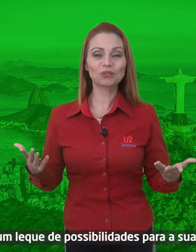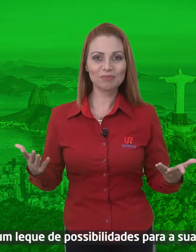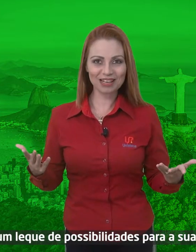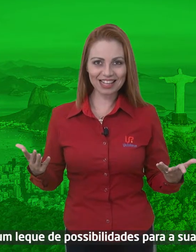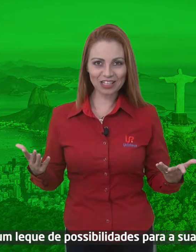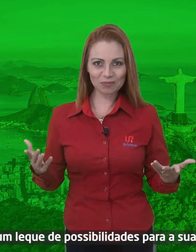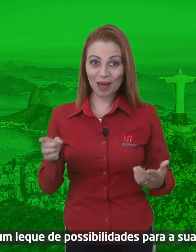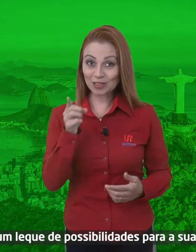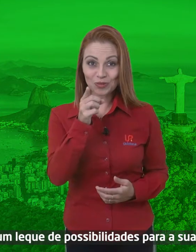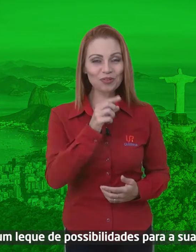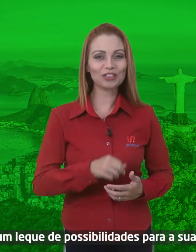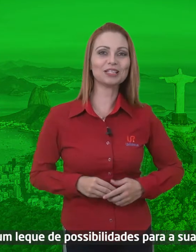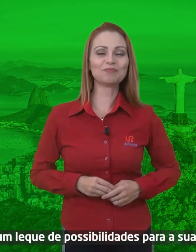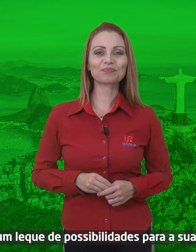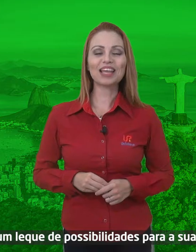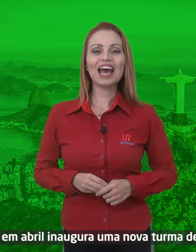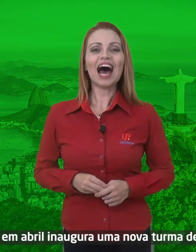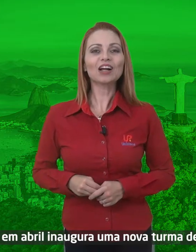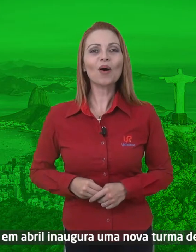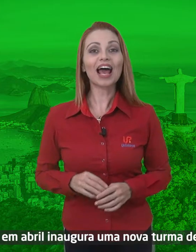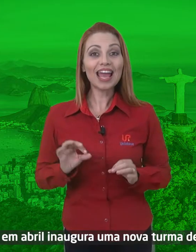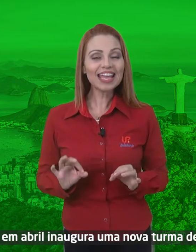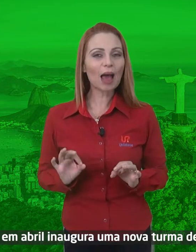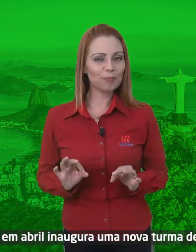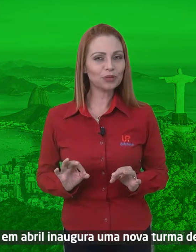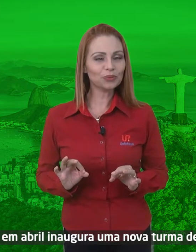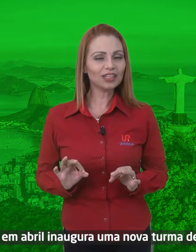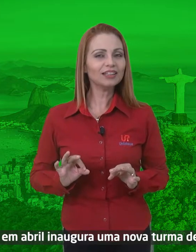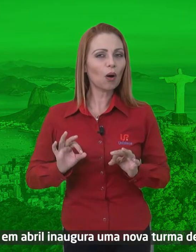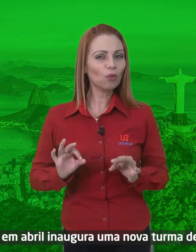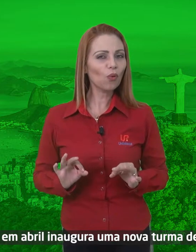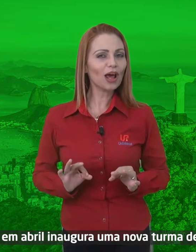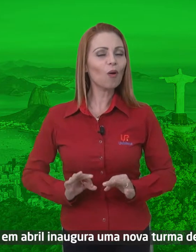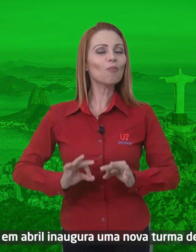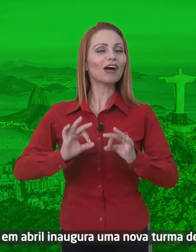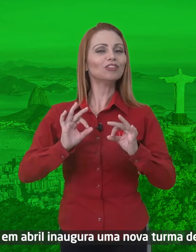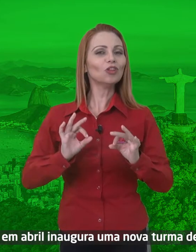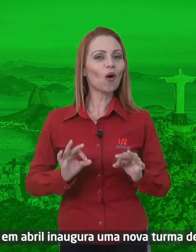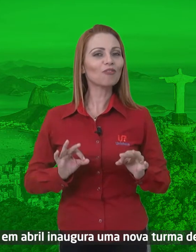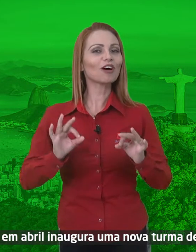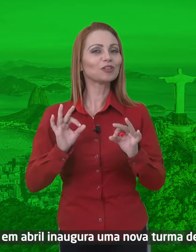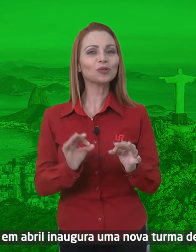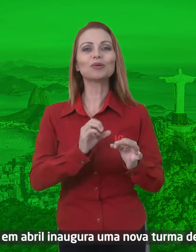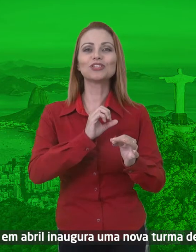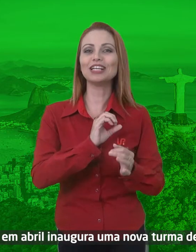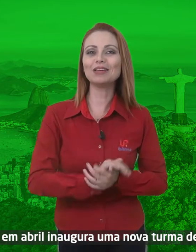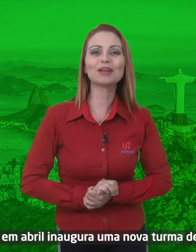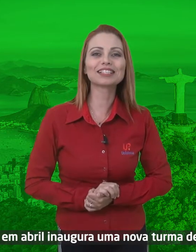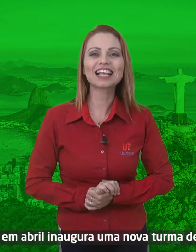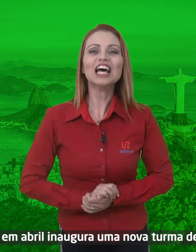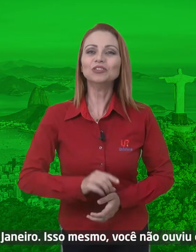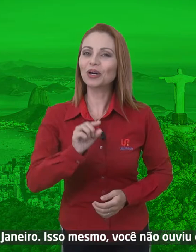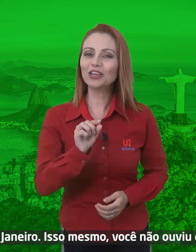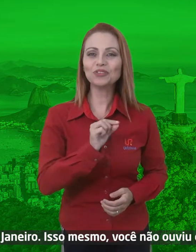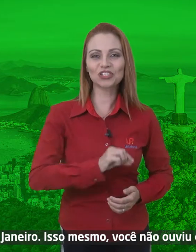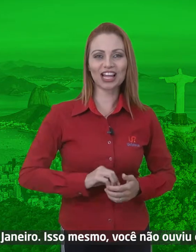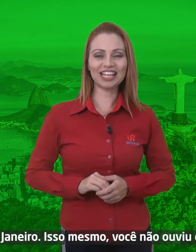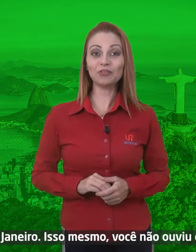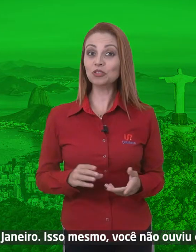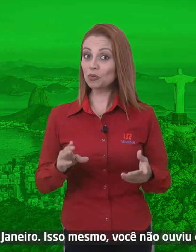possibilidades para a sua vida. Agora, em abril, inaugura uma nova turma de Libras no Rio de Janeiro. Isso